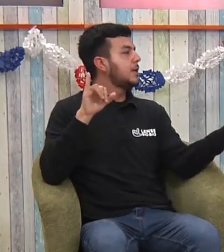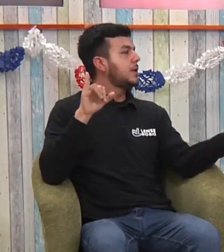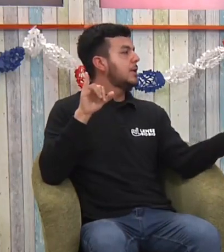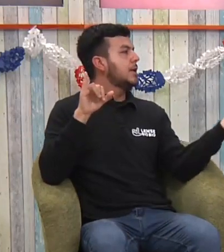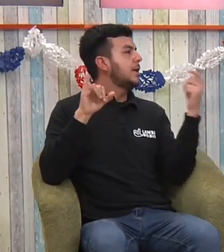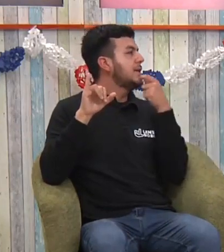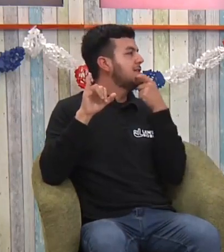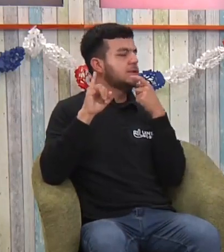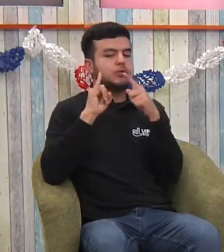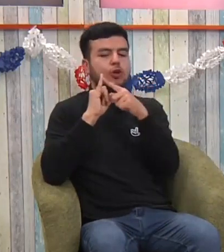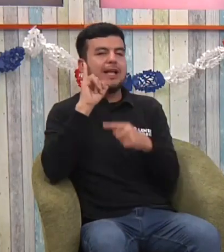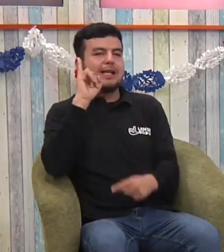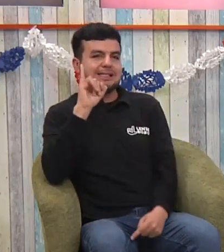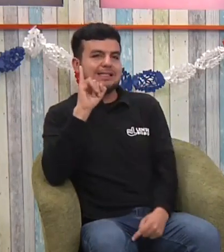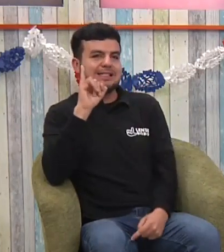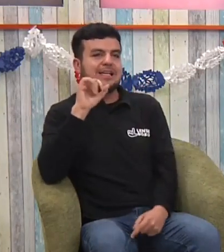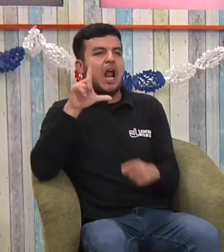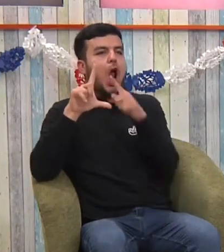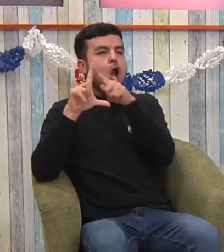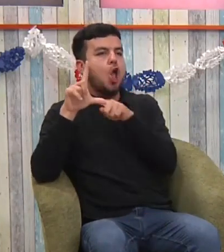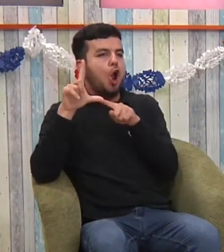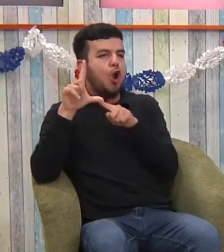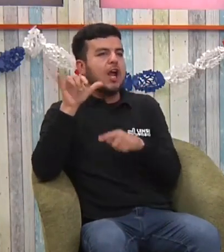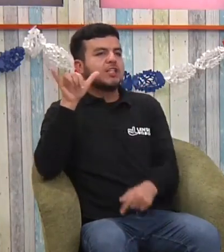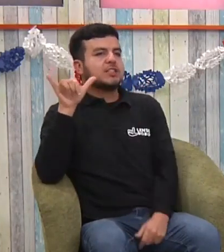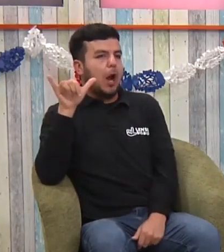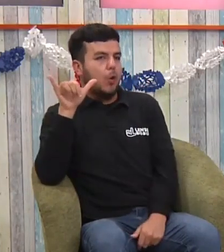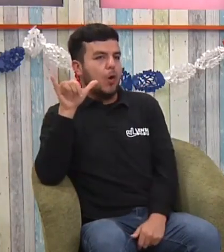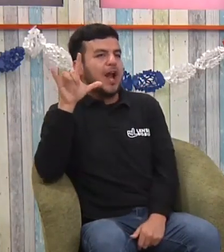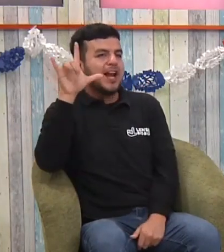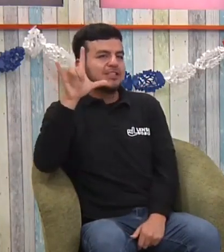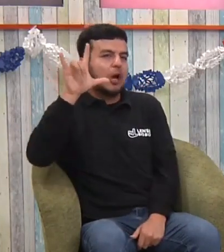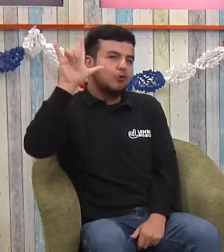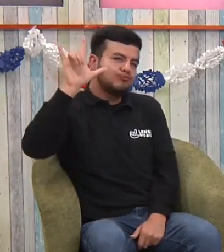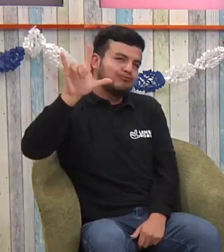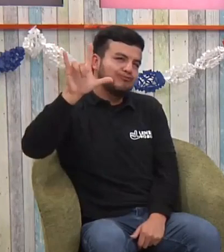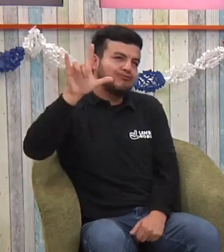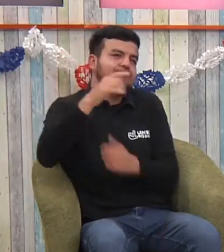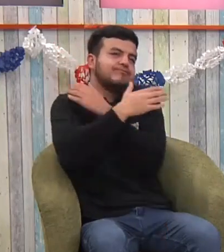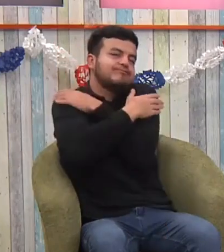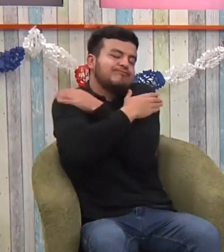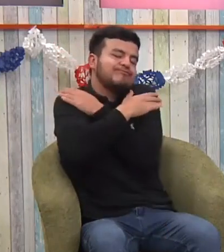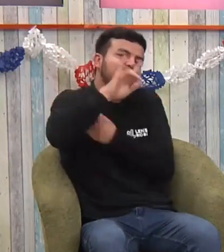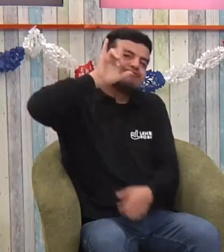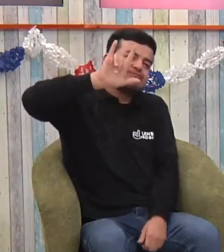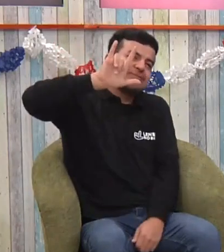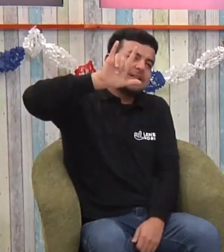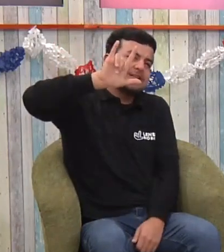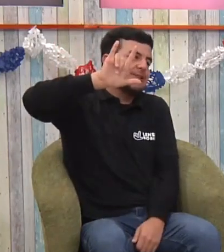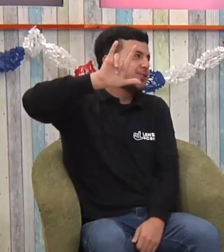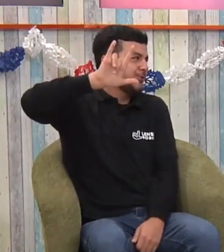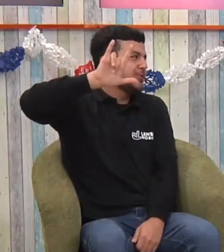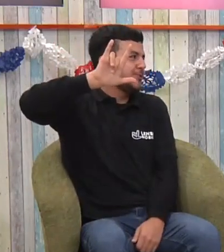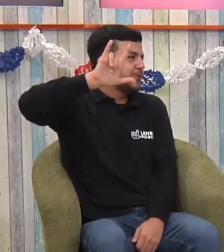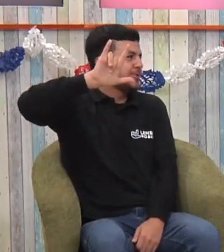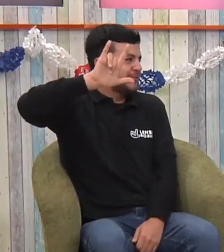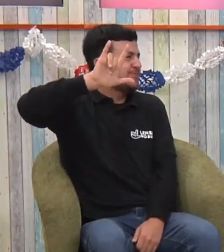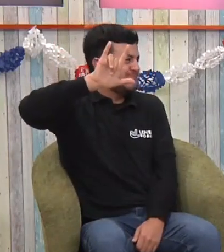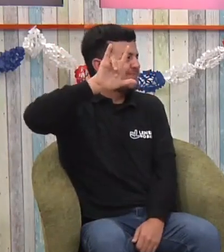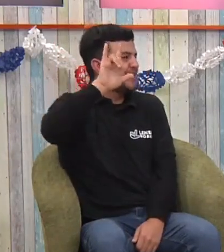son como señas más internacionales que esa es una seña que nació en Estados Unidos que significa I love you pero se usa como como para todo porque nosotros